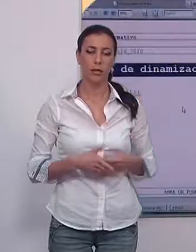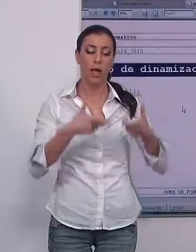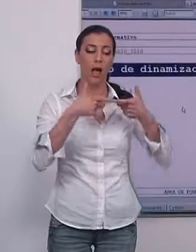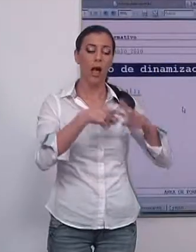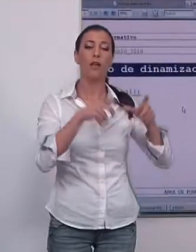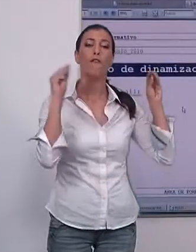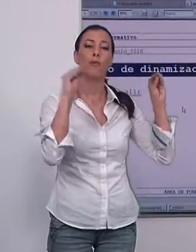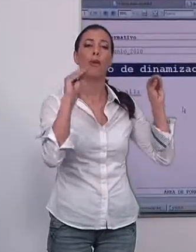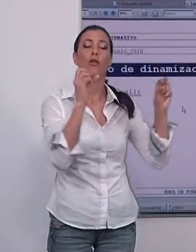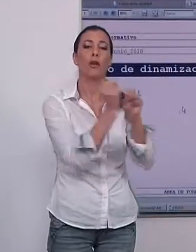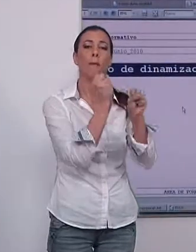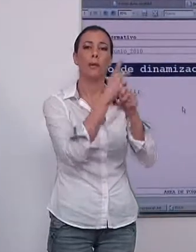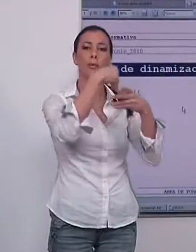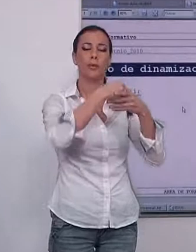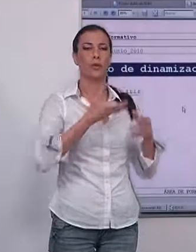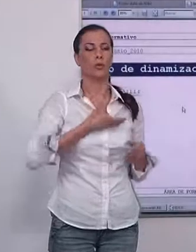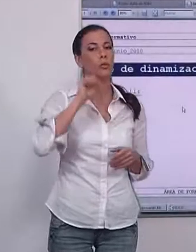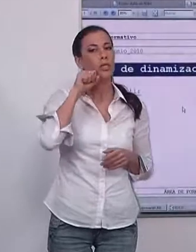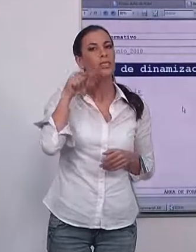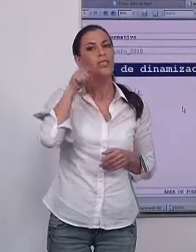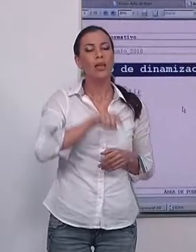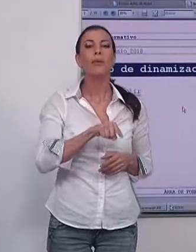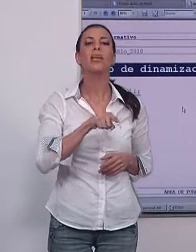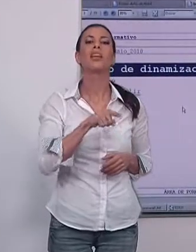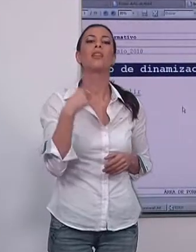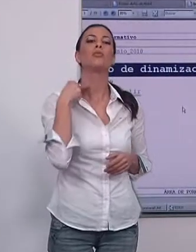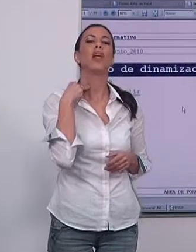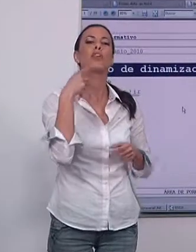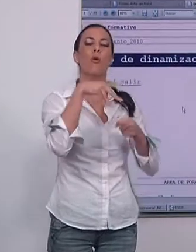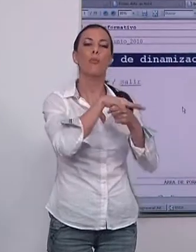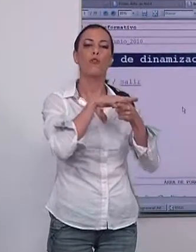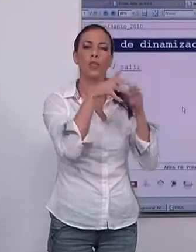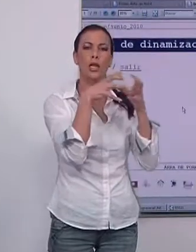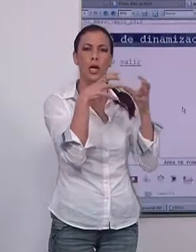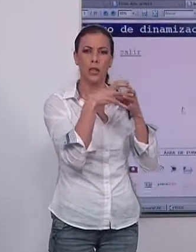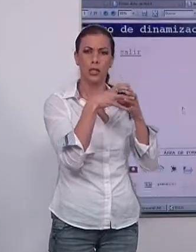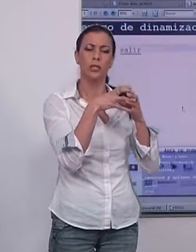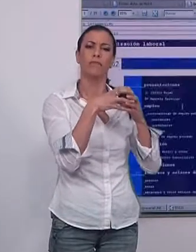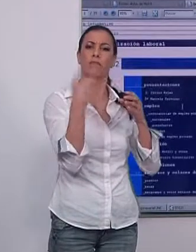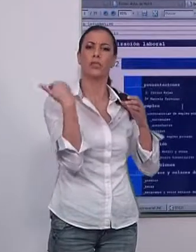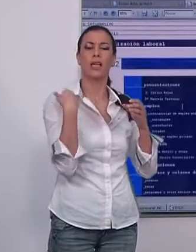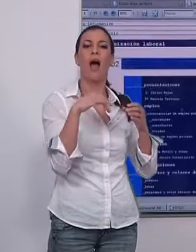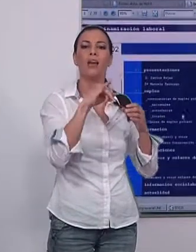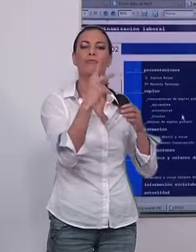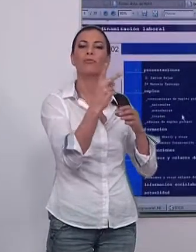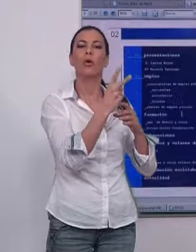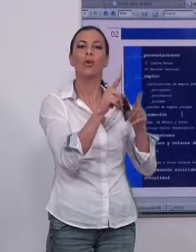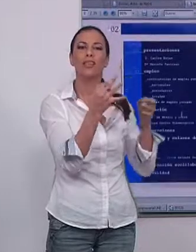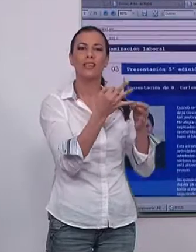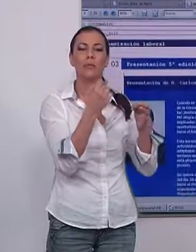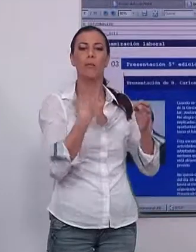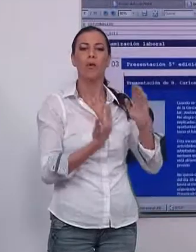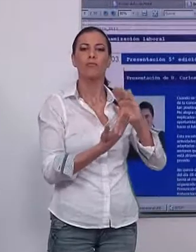El área de formación y empleo del Ayuntamiento de Motril, junto a la Diputación Provincial de Granada, mantienen un portal de